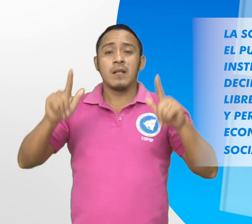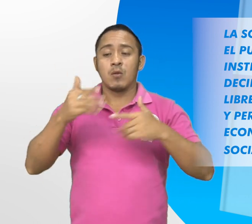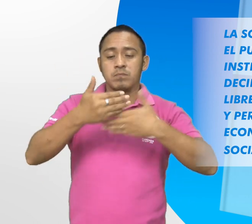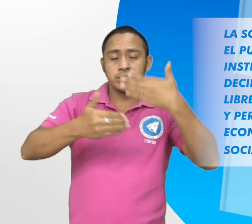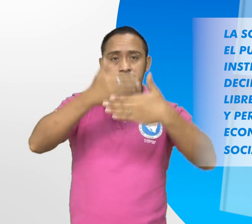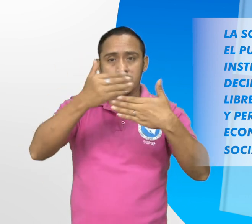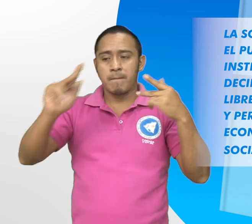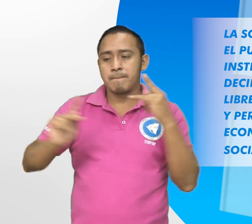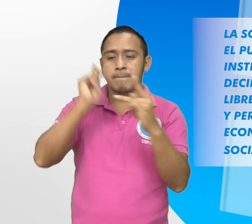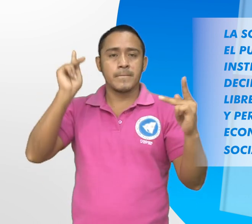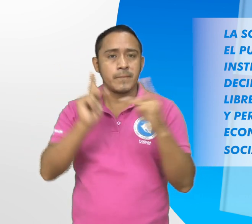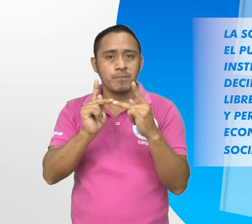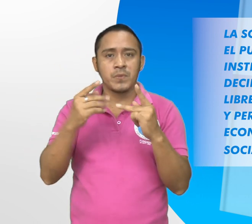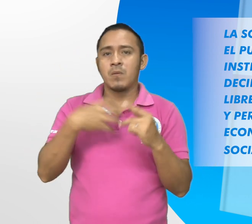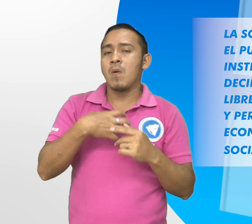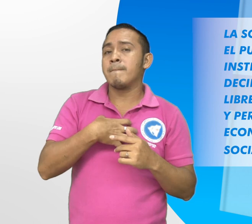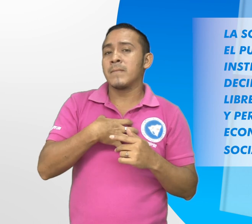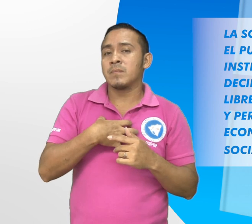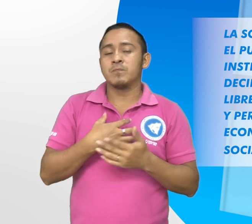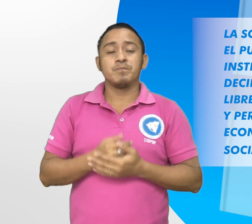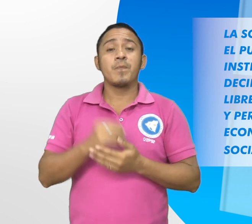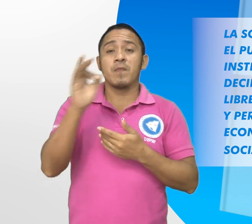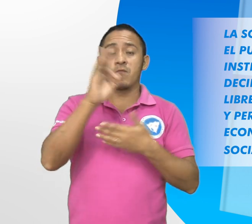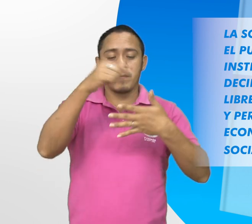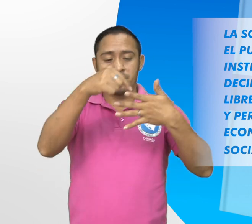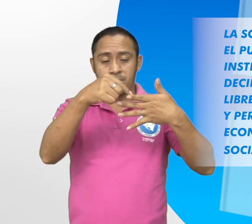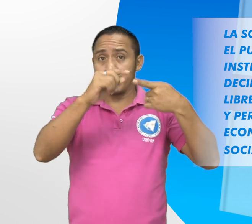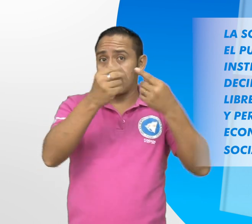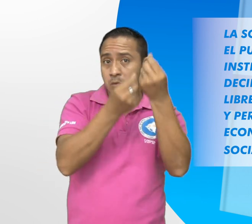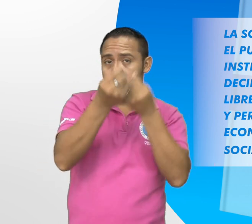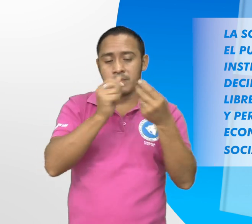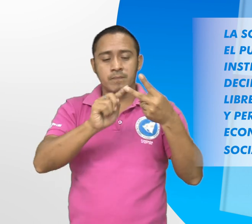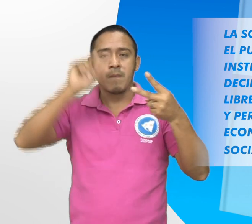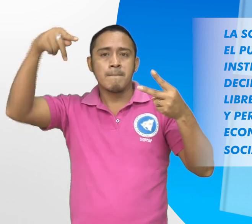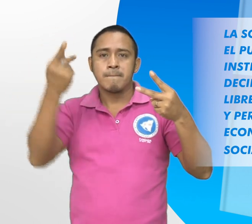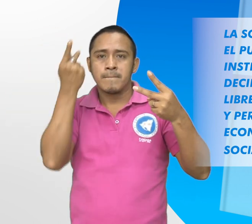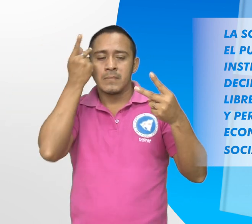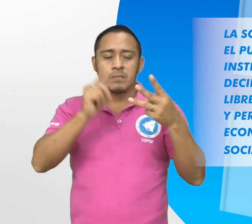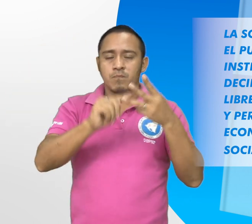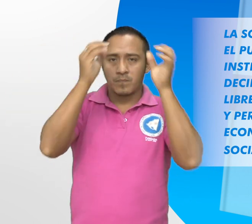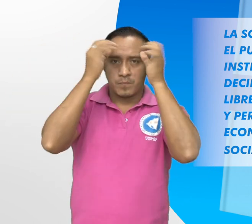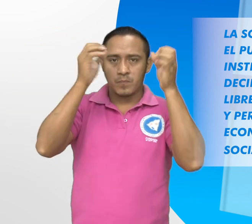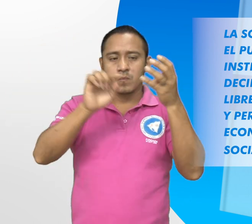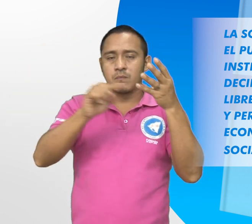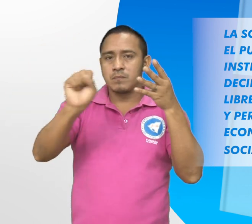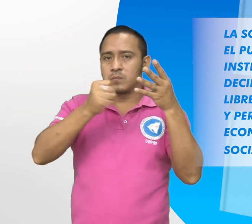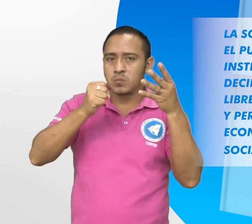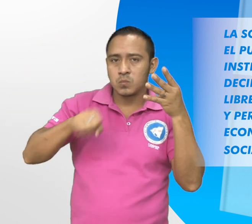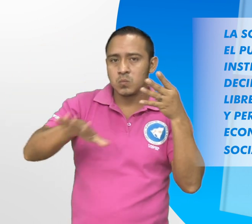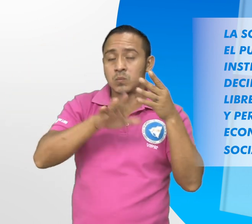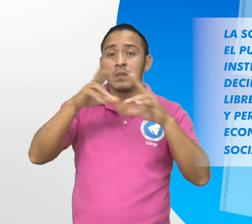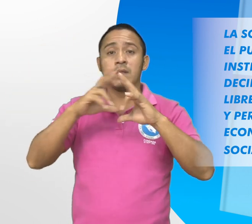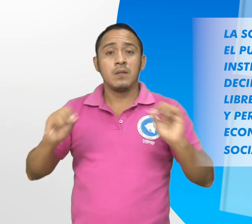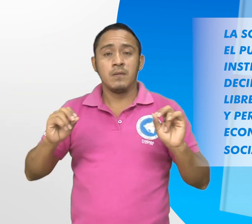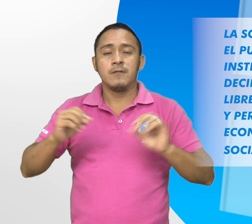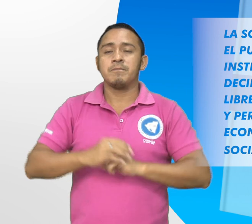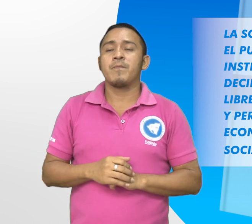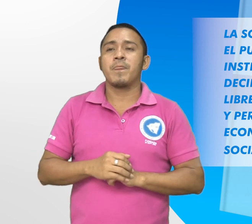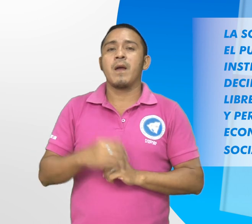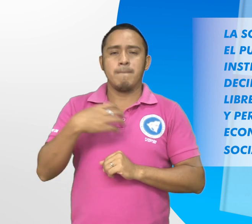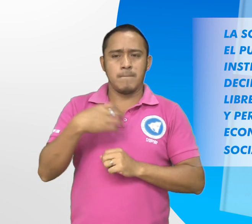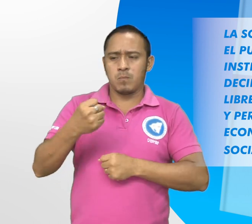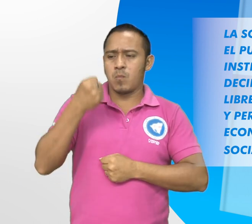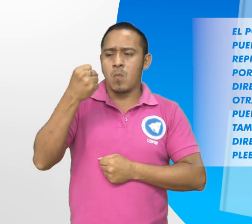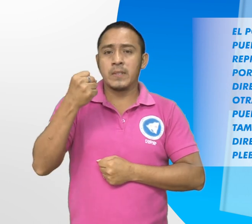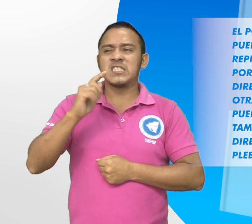participando libremente en la construcción y perfeccionamiento del sistema económico, político, cultural y social de la nación.